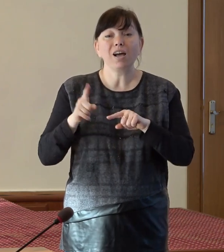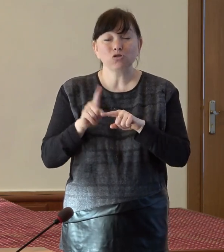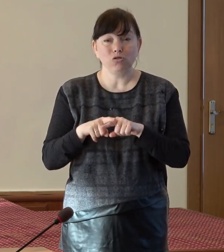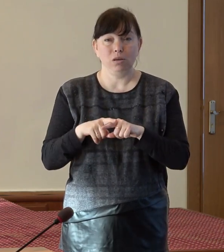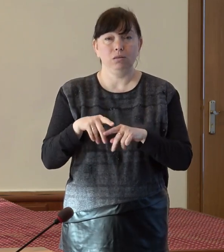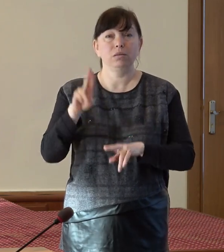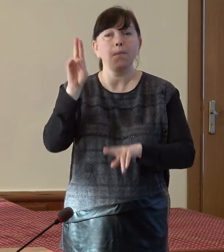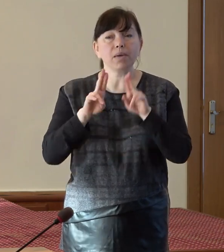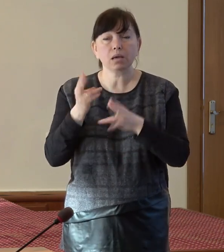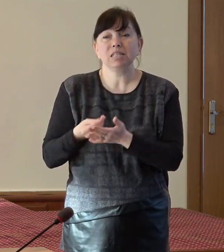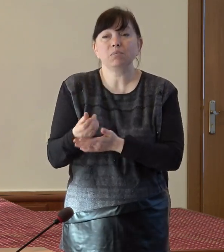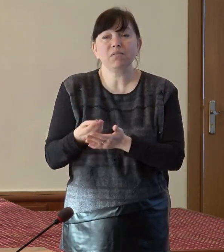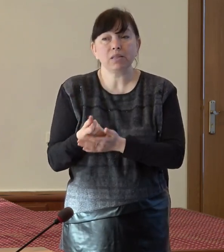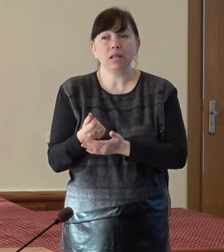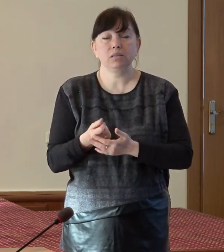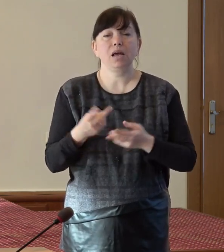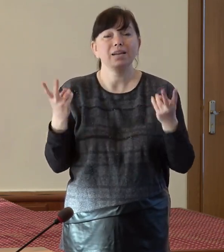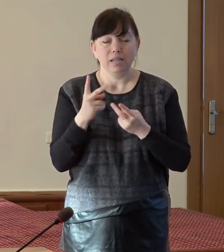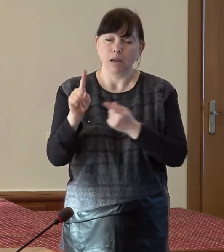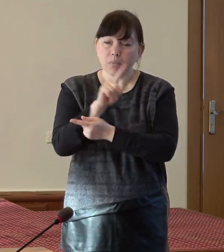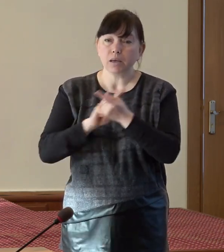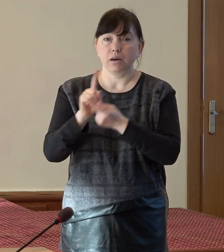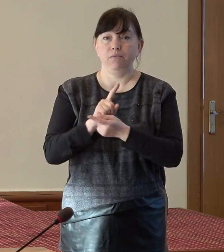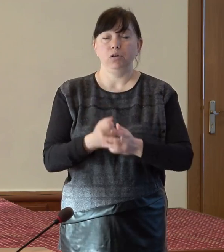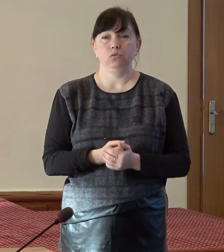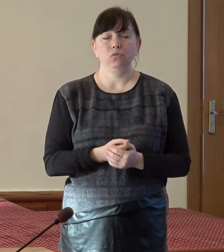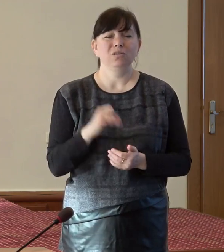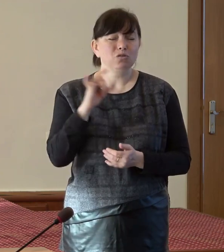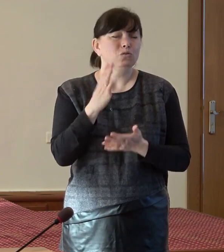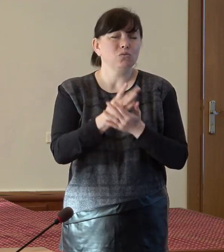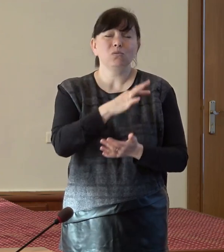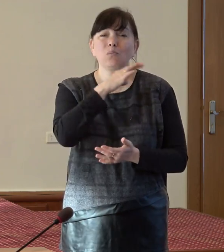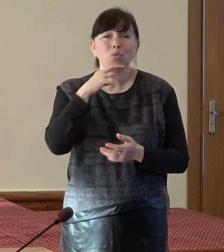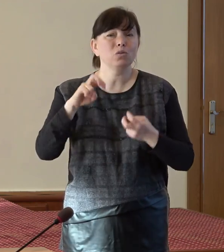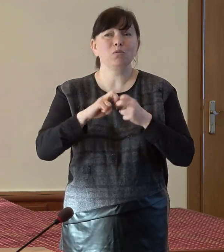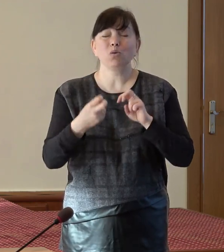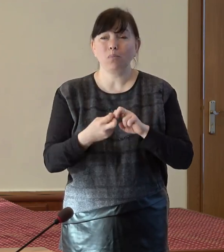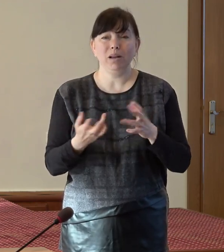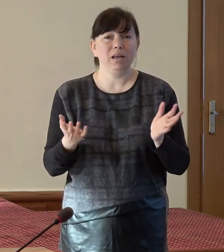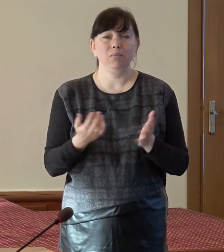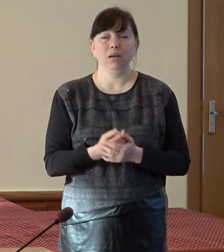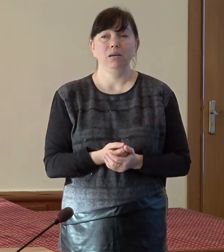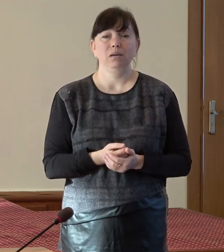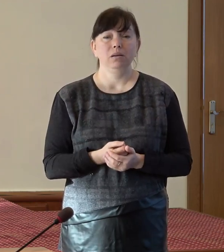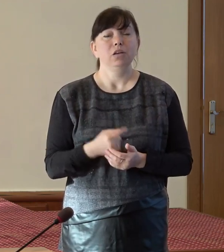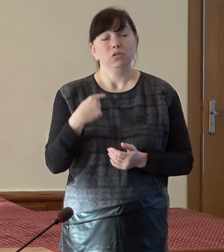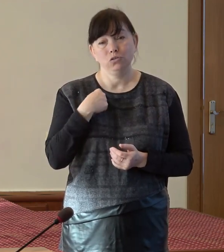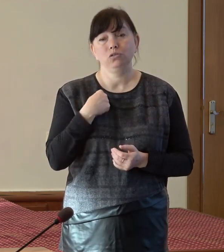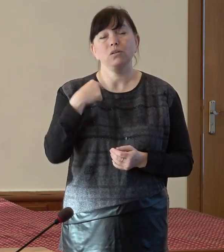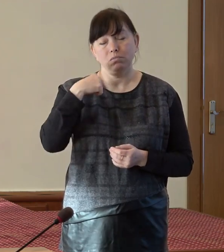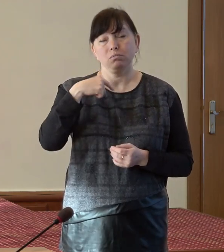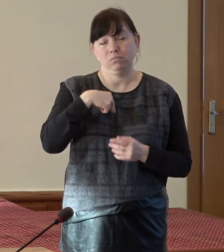mecanism de finanțare trebuie revăzut și multe alte probleme sunt și